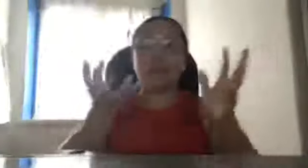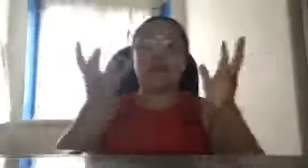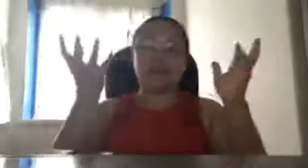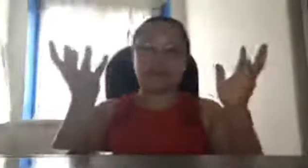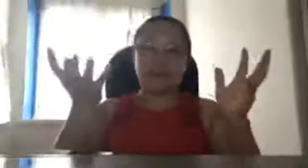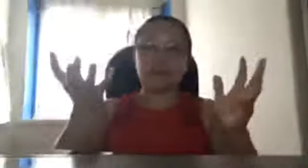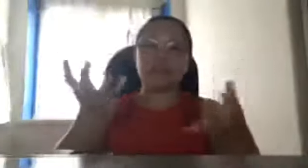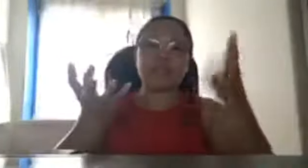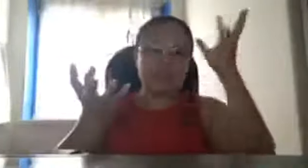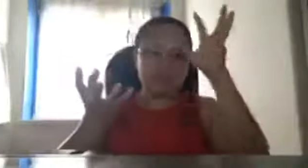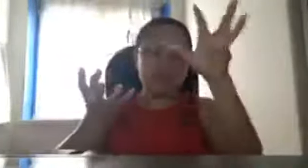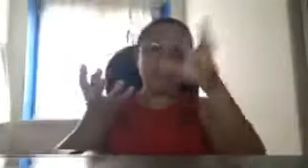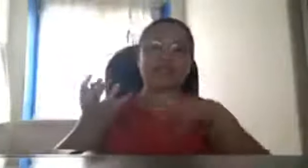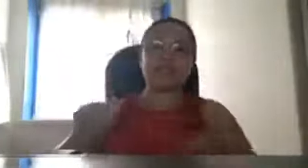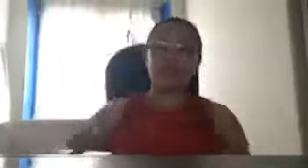mga aparatos na yan ng mga detector